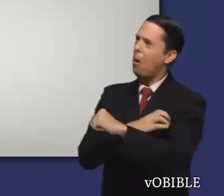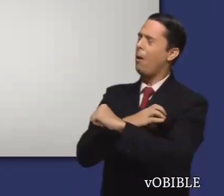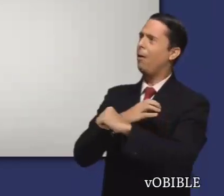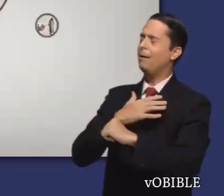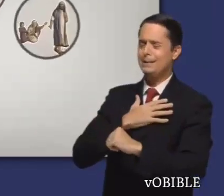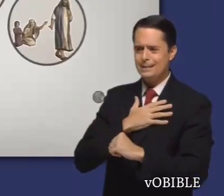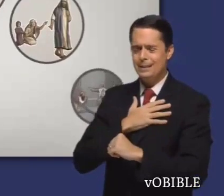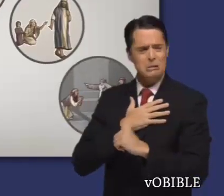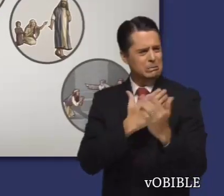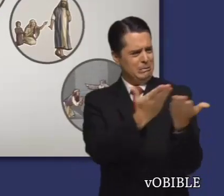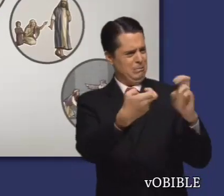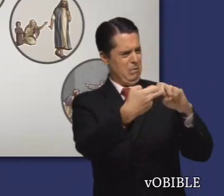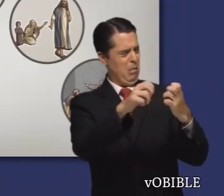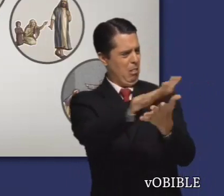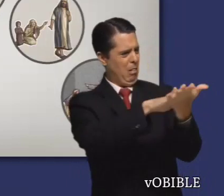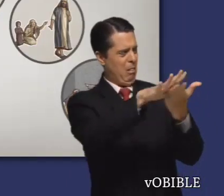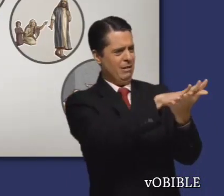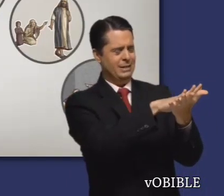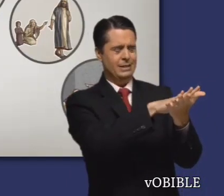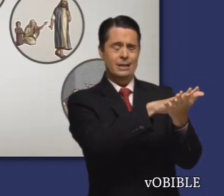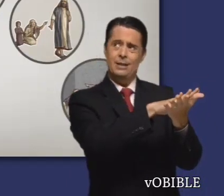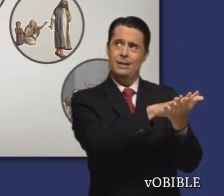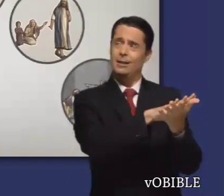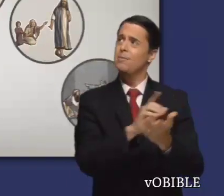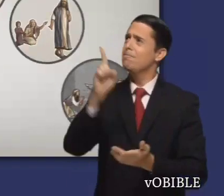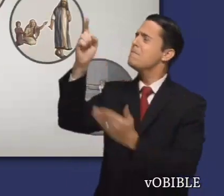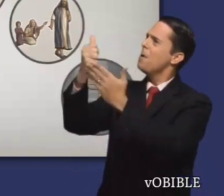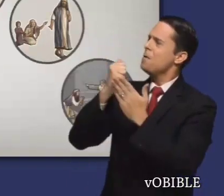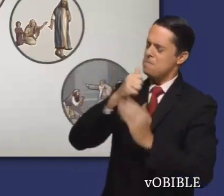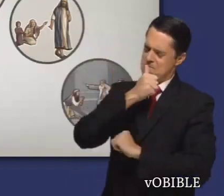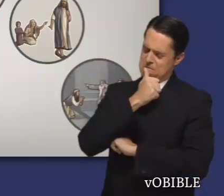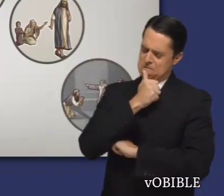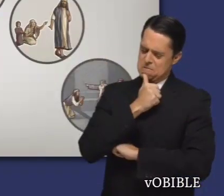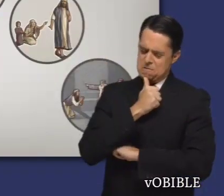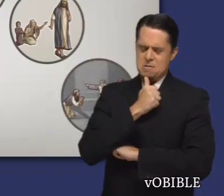Aunque está angustiado por la situación, expresa confianza en Jehová.